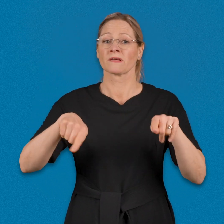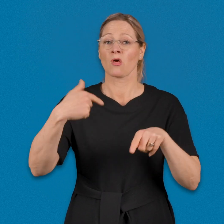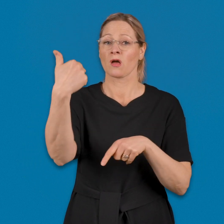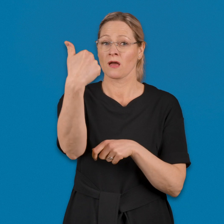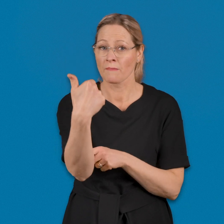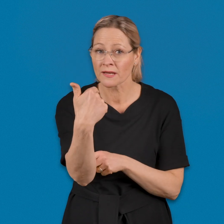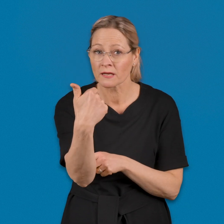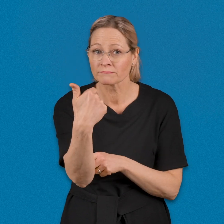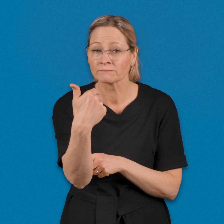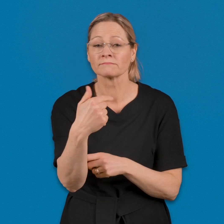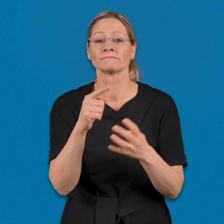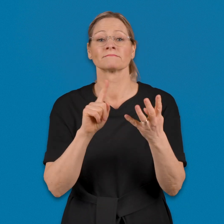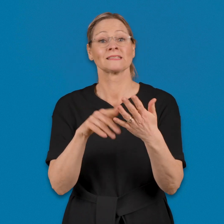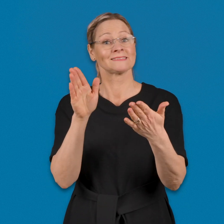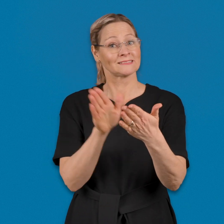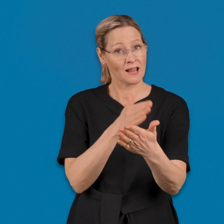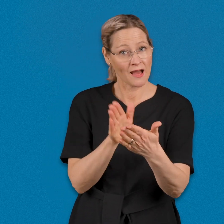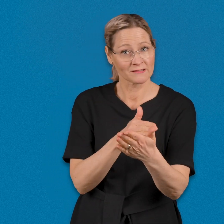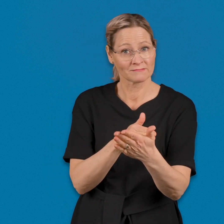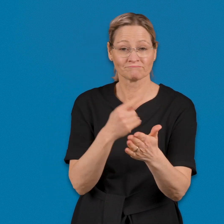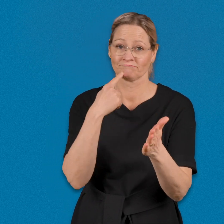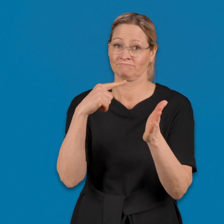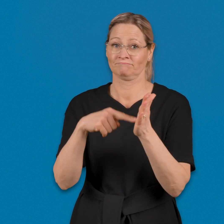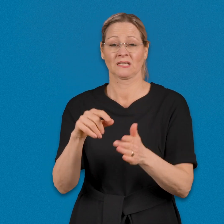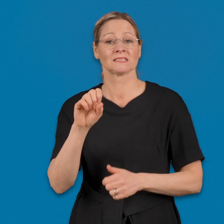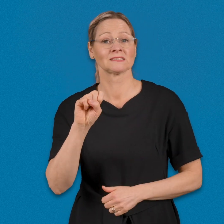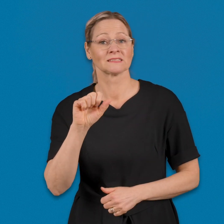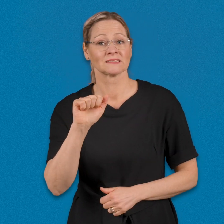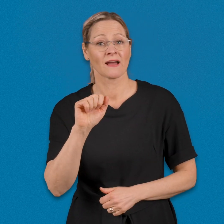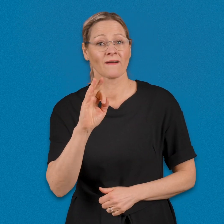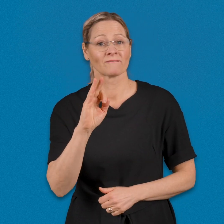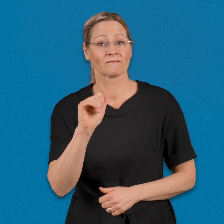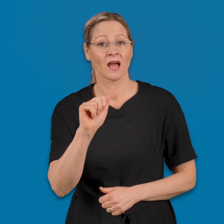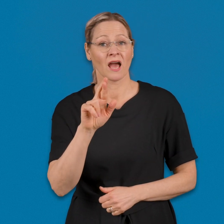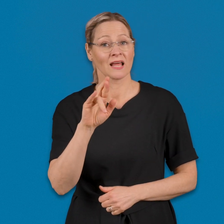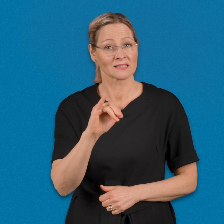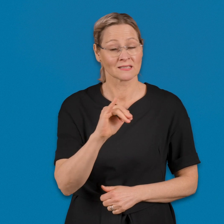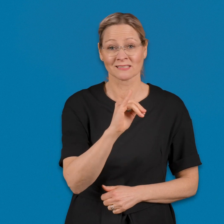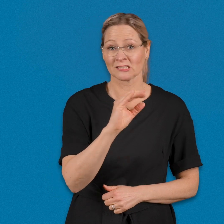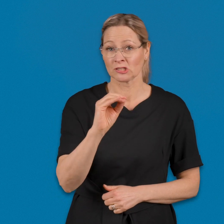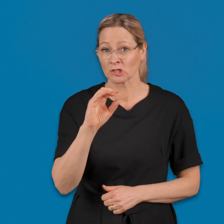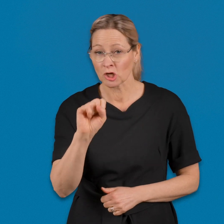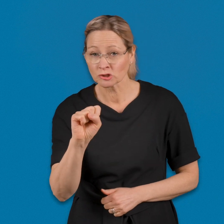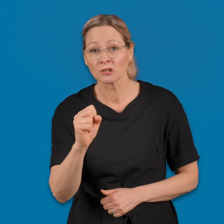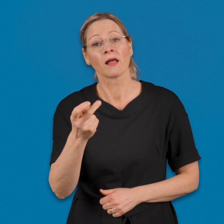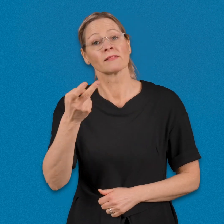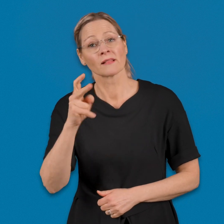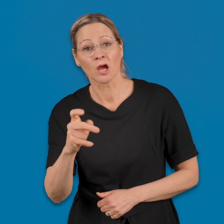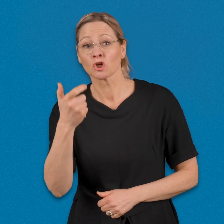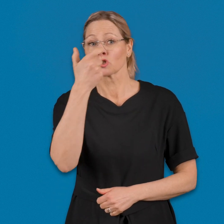videokamera, selain, kuten Safari, iOS,